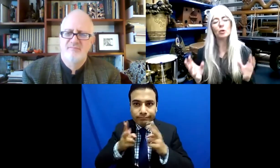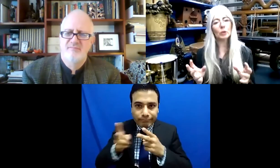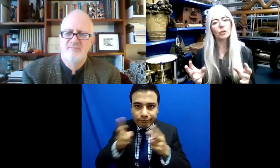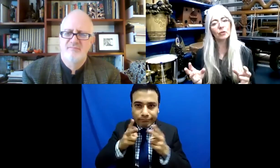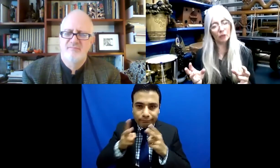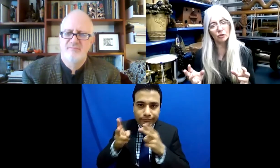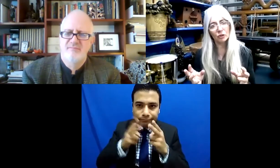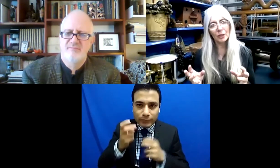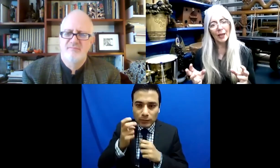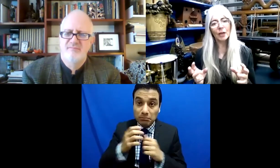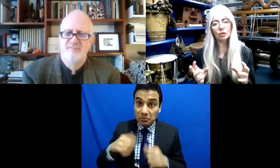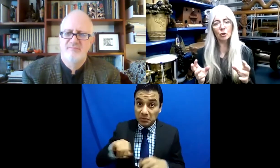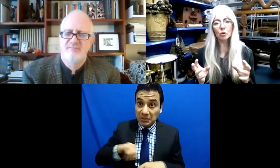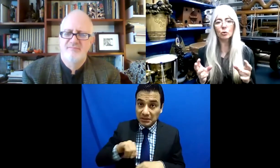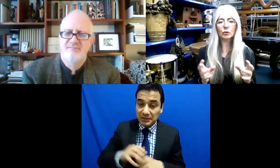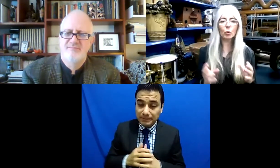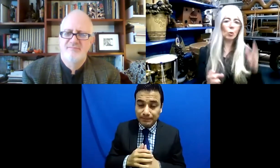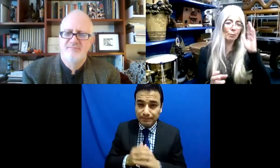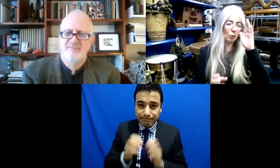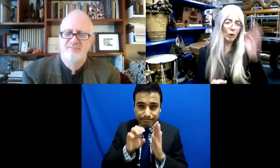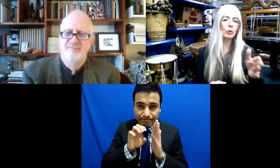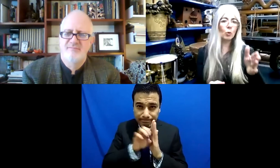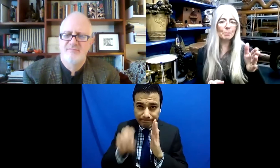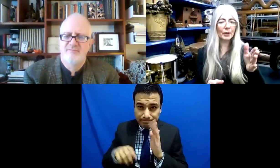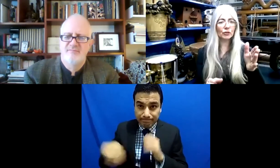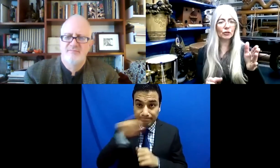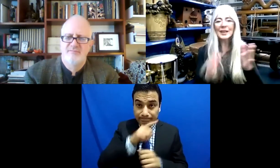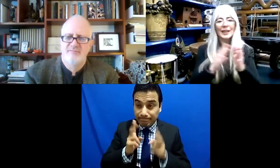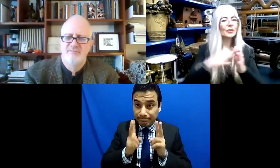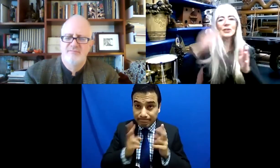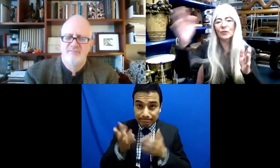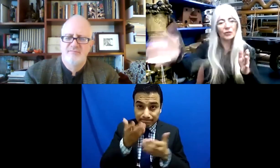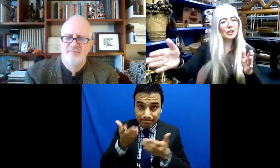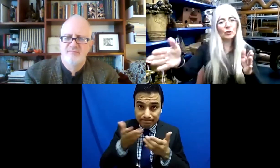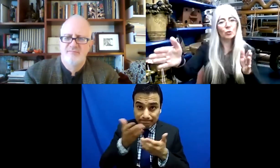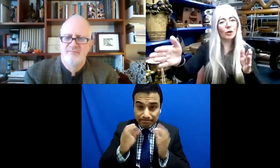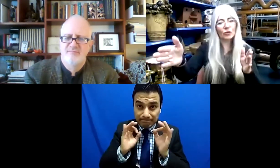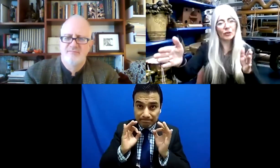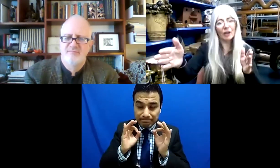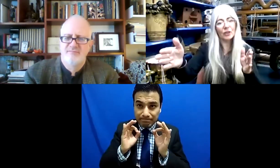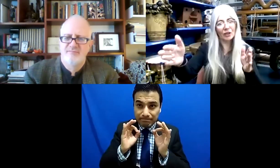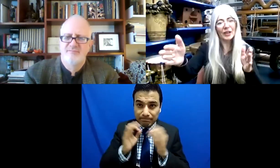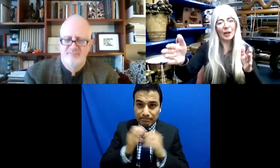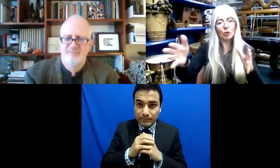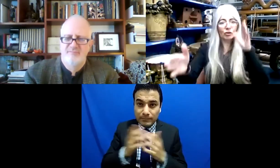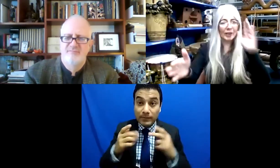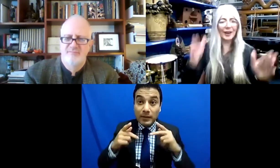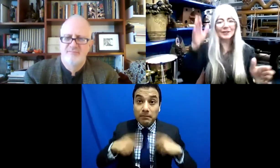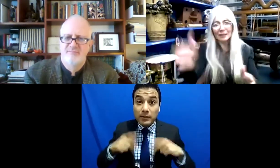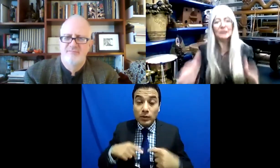nutrir esa guía de discusión y saber que lo que puede funcionar para una persona no necesariamente